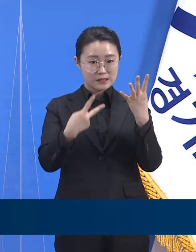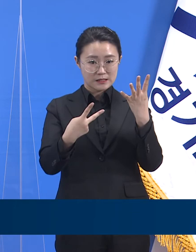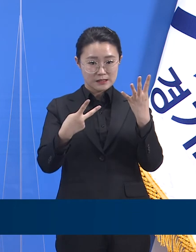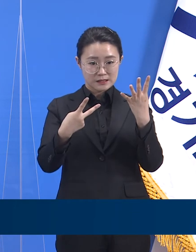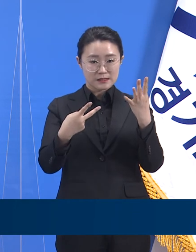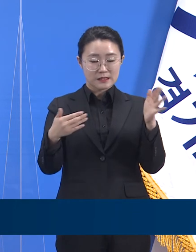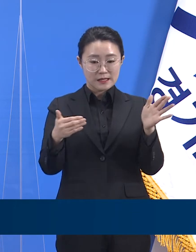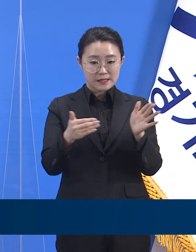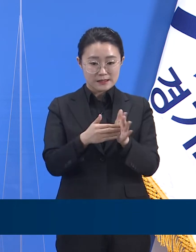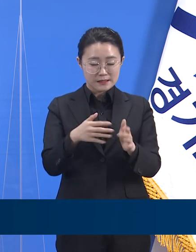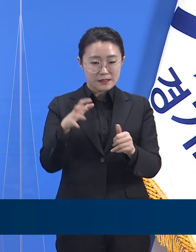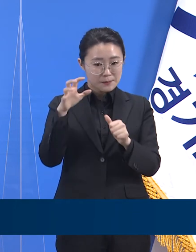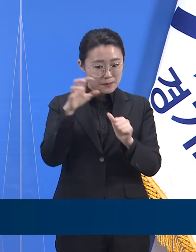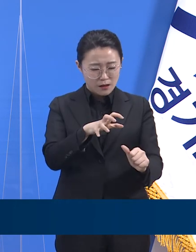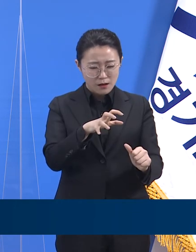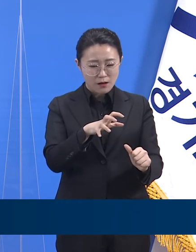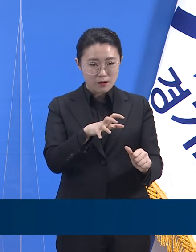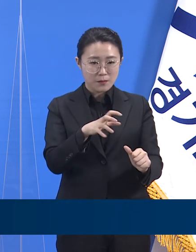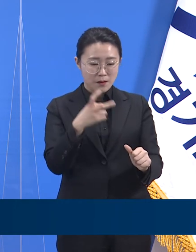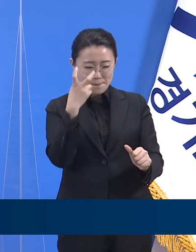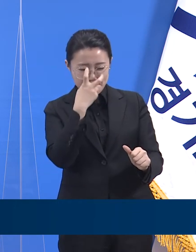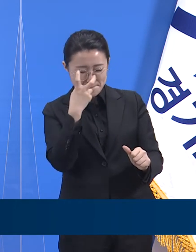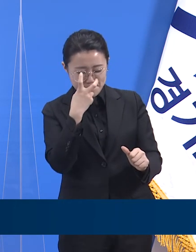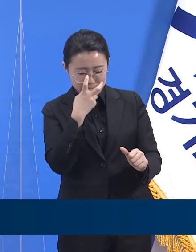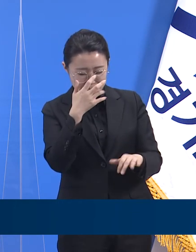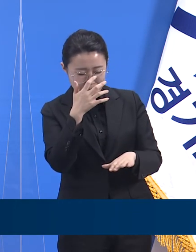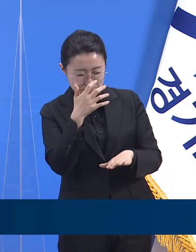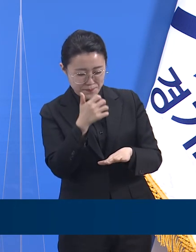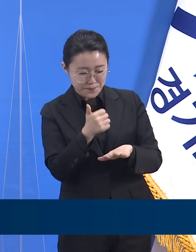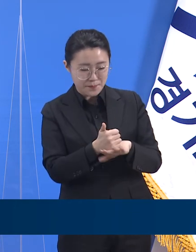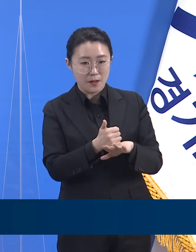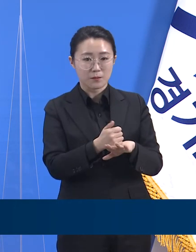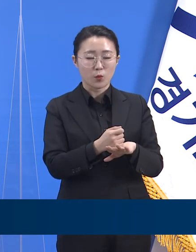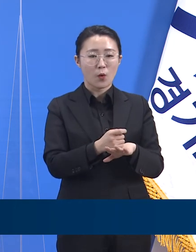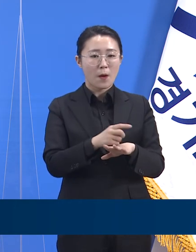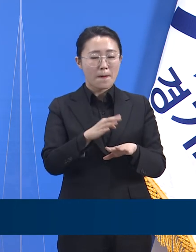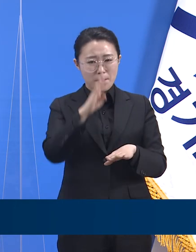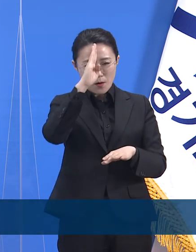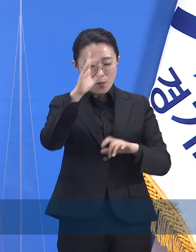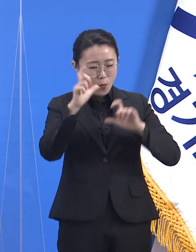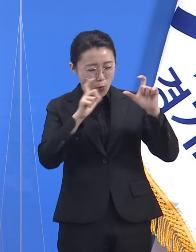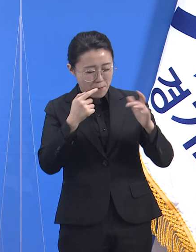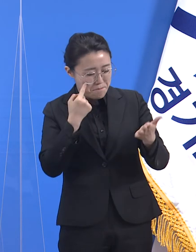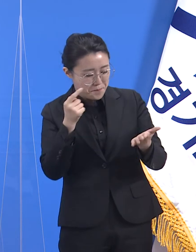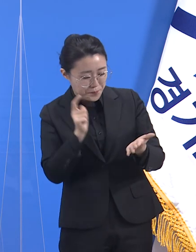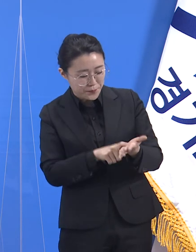증상 모니터링을 통해 유증상자는 바로 재검사를 실시할 예정입니다.